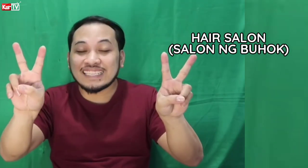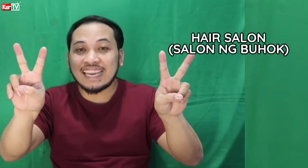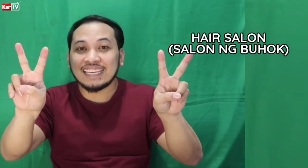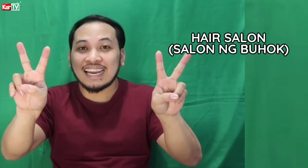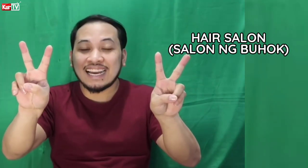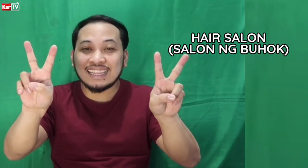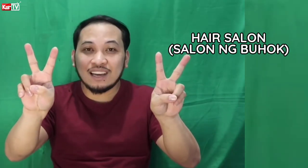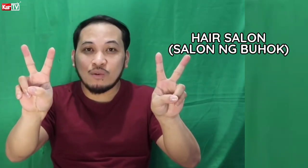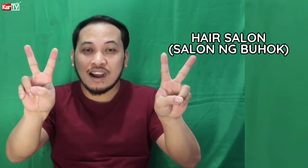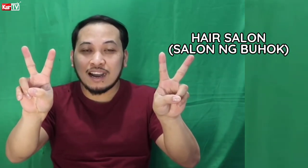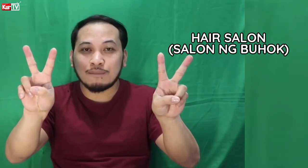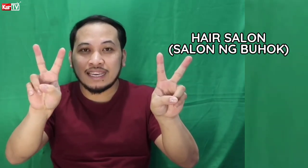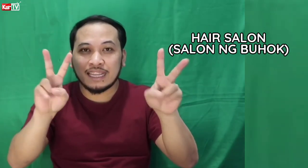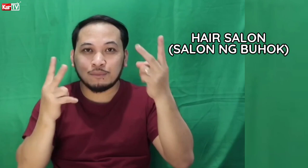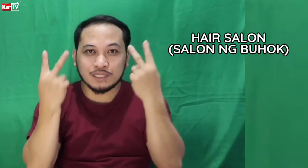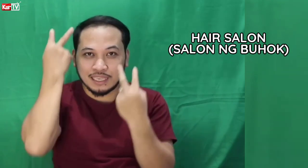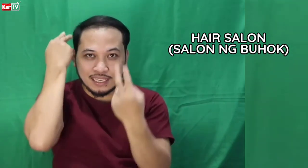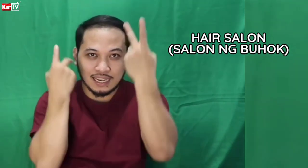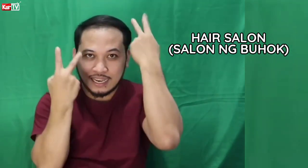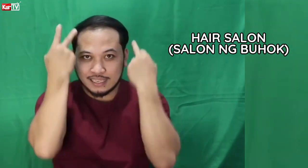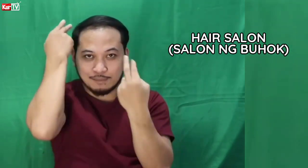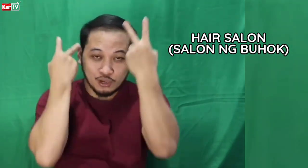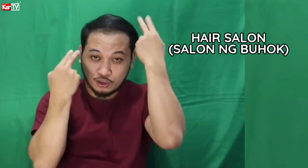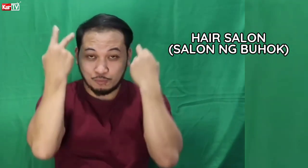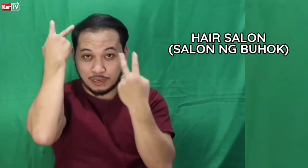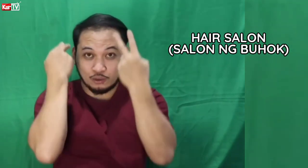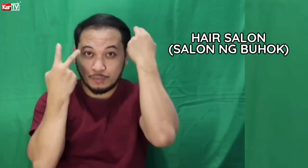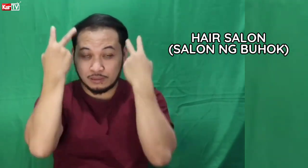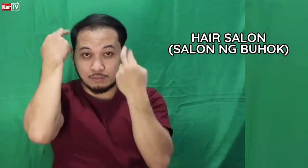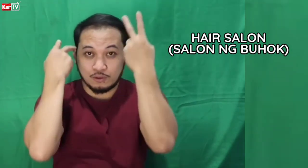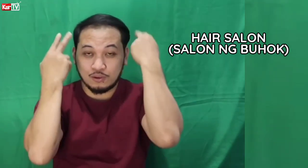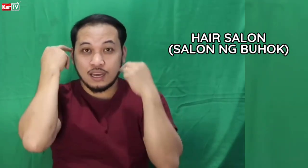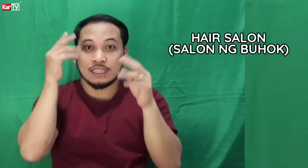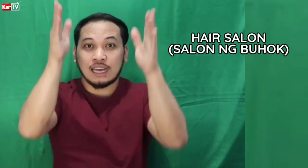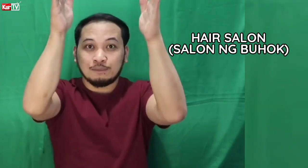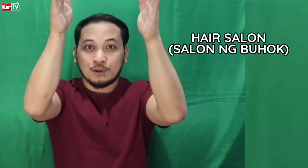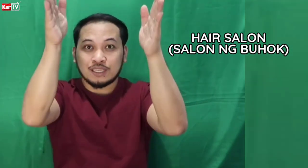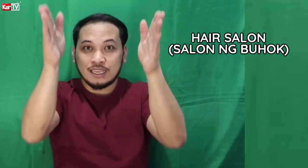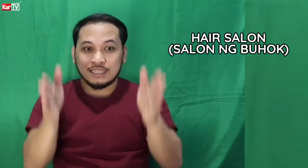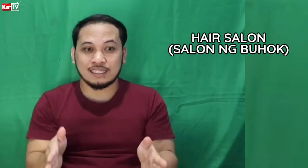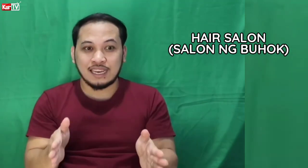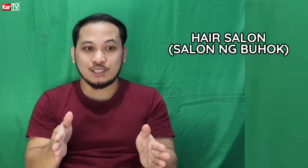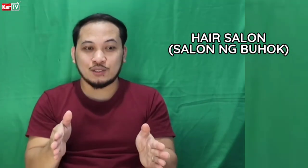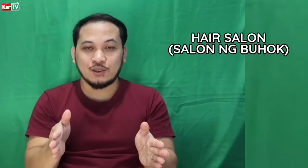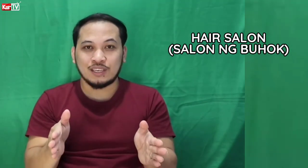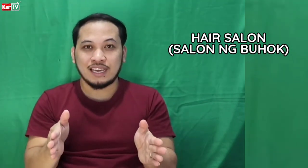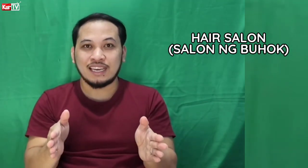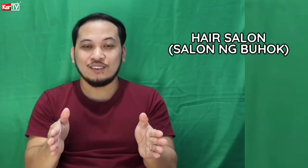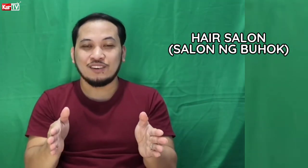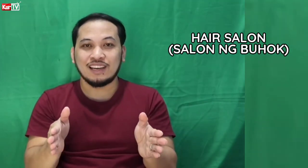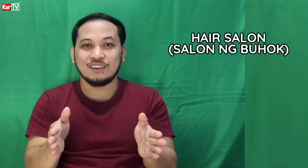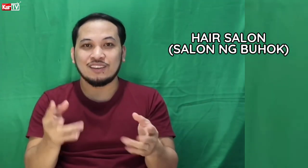sign ka. Dalawang kamay. Tapos, i-ganyan-ganyan mo. I-gubit-gubit mo. Tapos, station. Ayan o. Ganun.